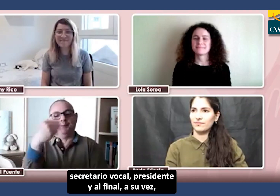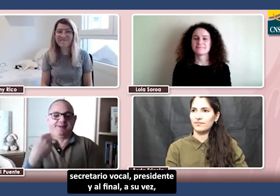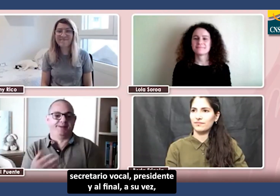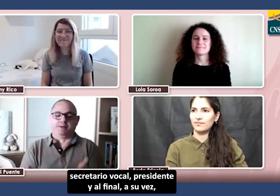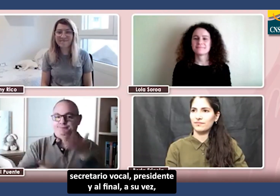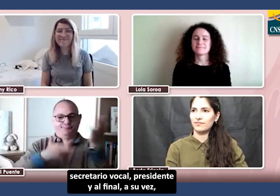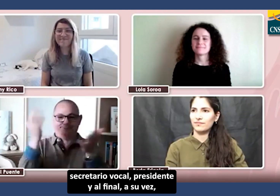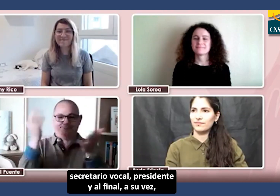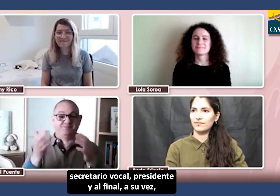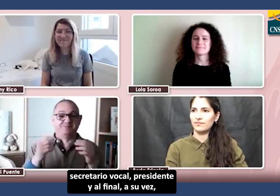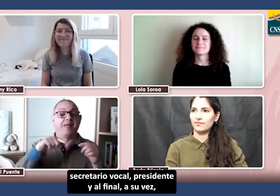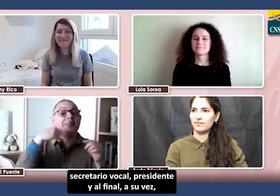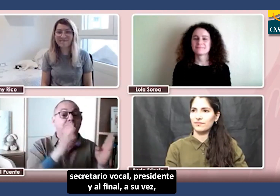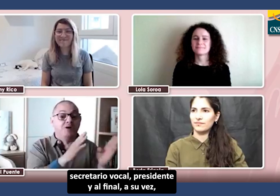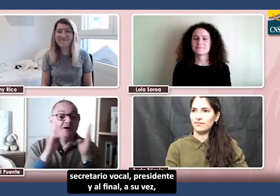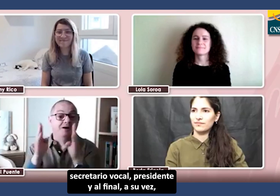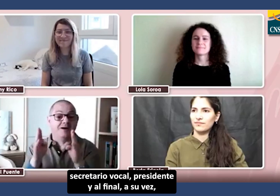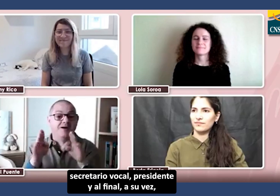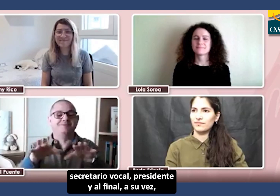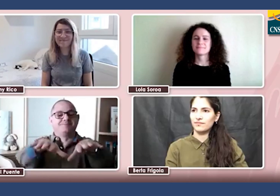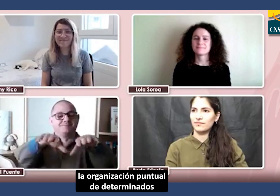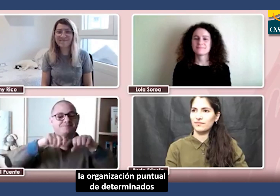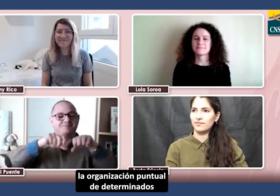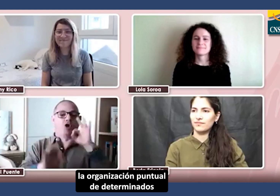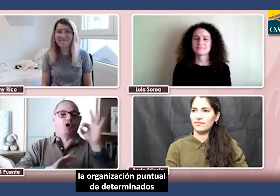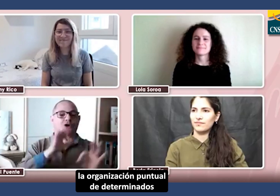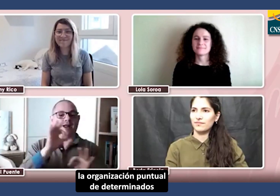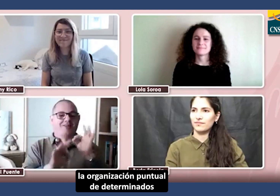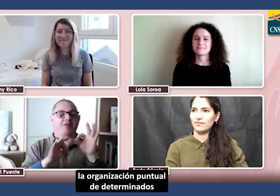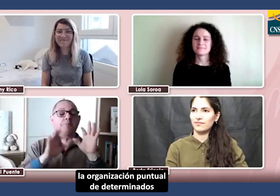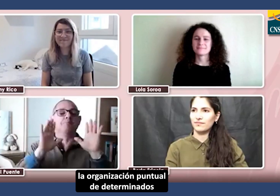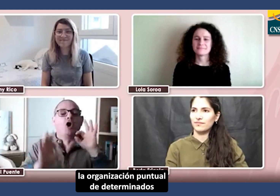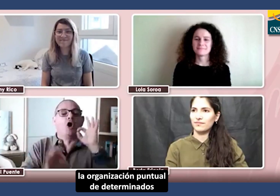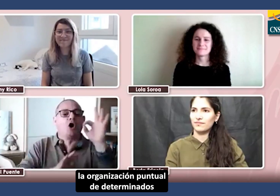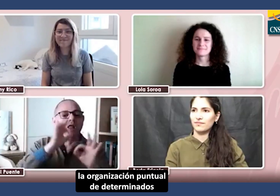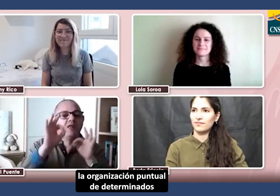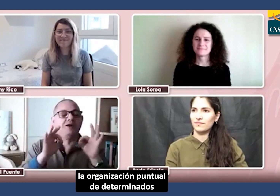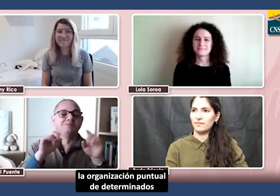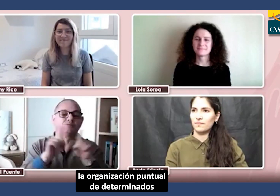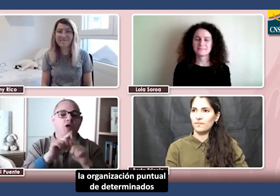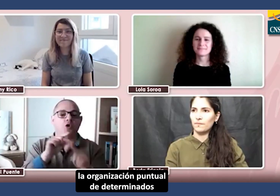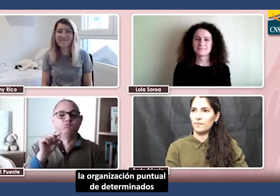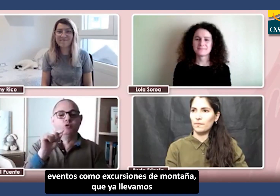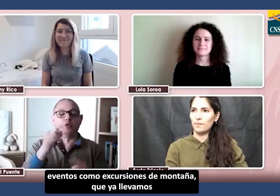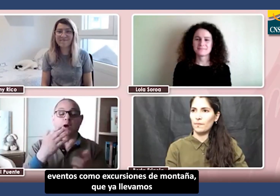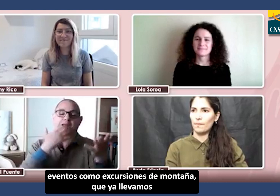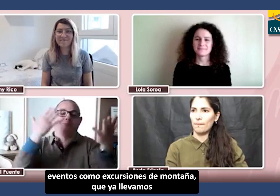vocal, presidente y al final asumí la organización puntual de determinados eventos como